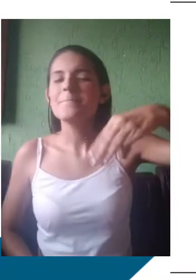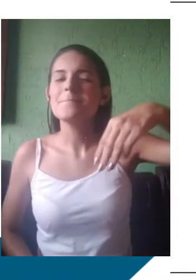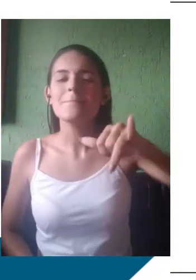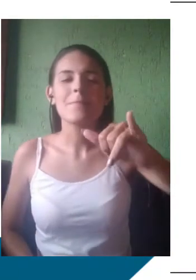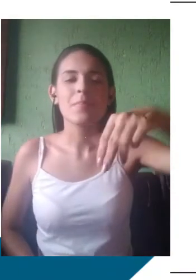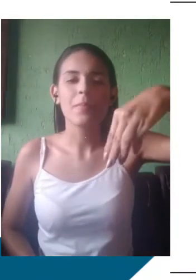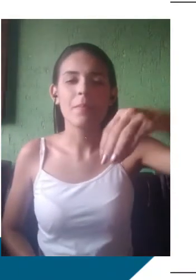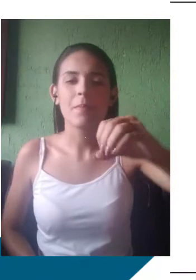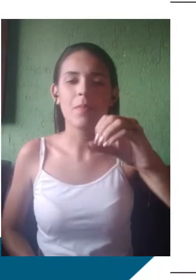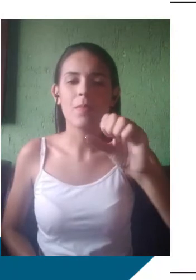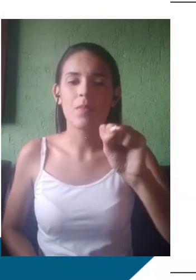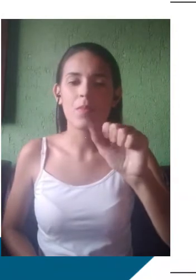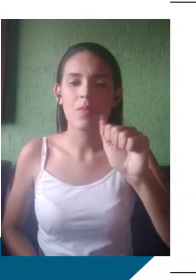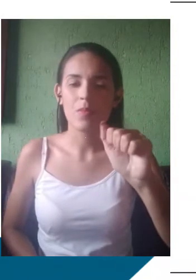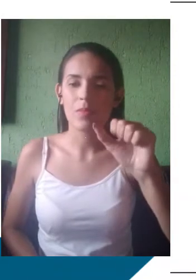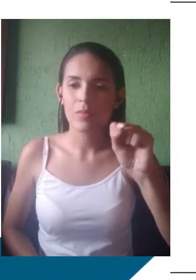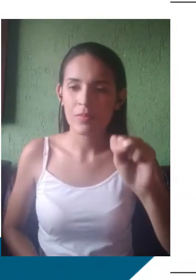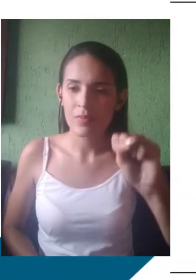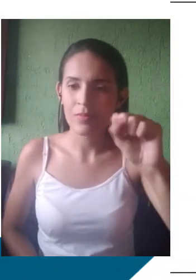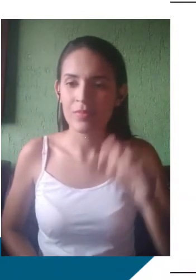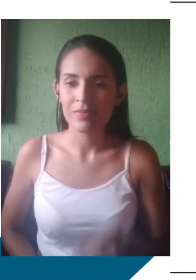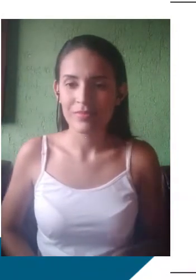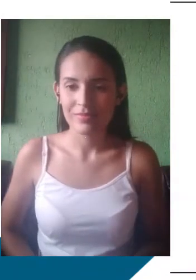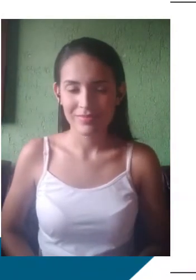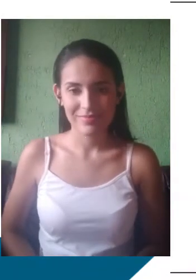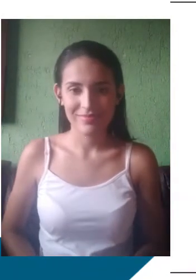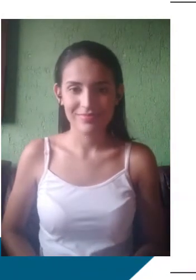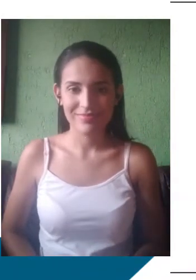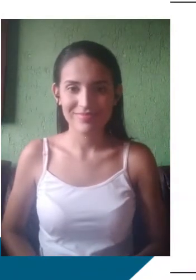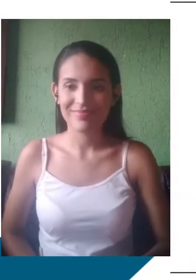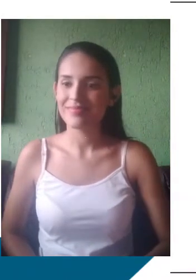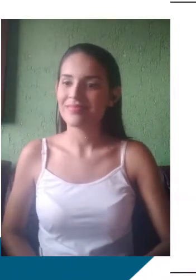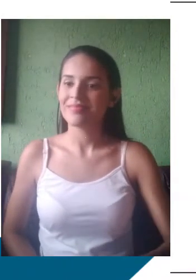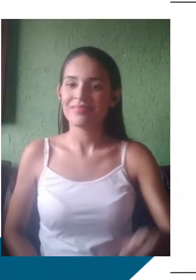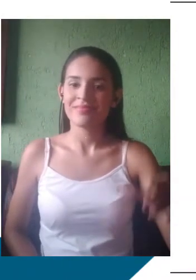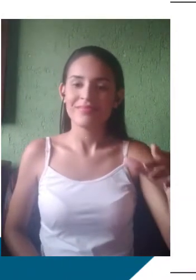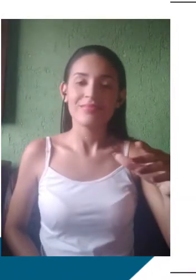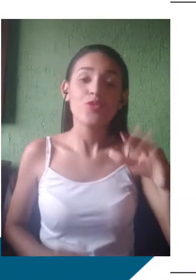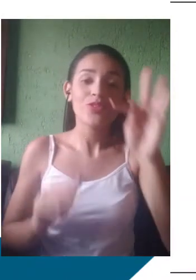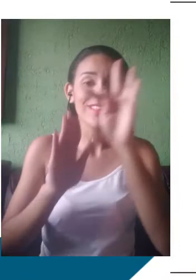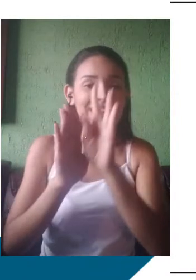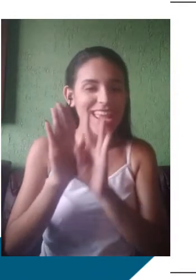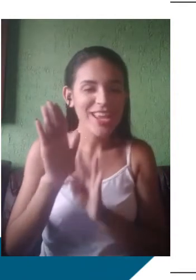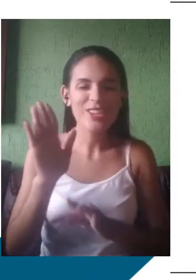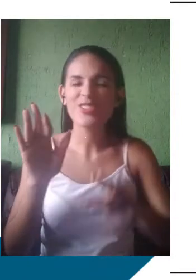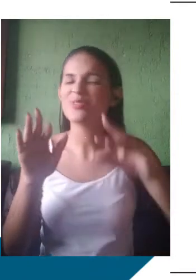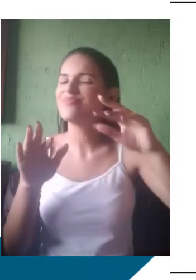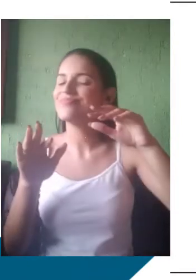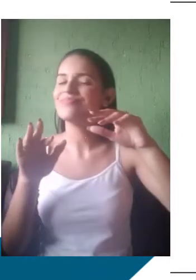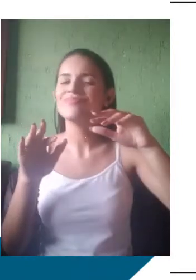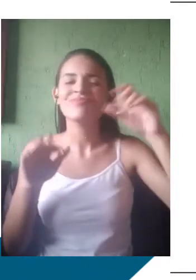arrastando a asa, mas ficava longos meses debaixo do balaio. É até difícil a leitura, né? Um monte de palavras aqui que a gente não